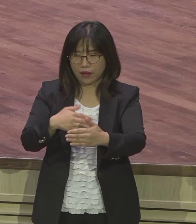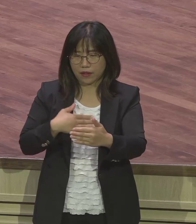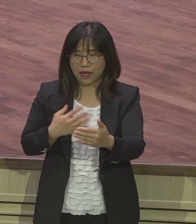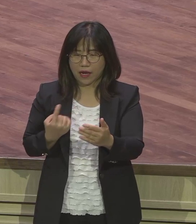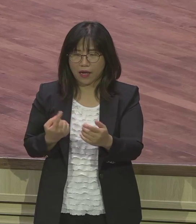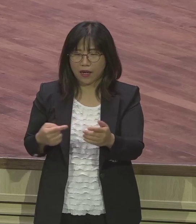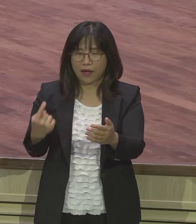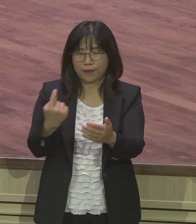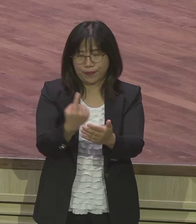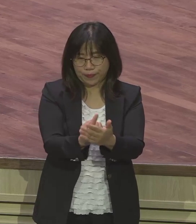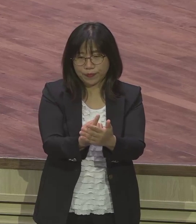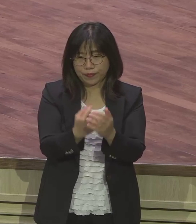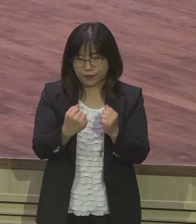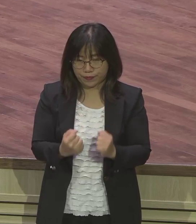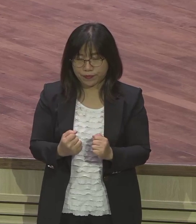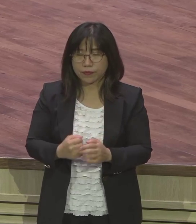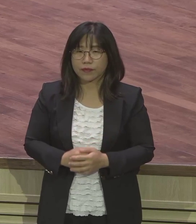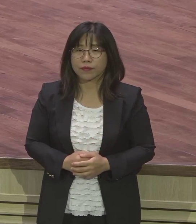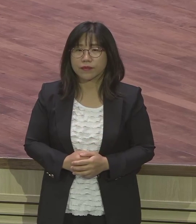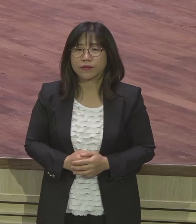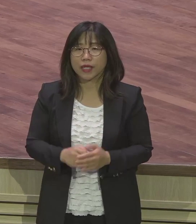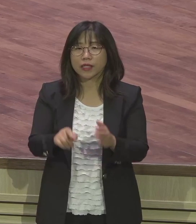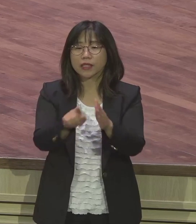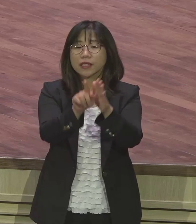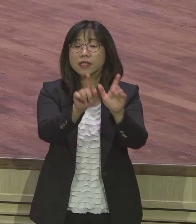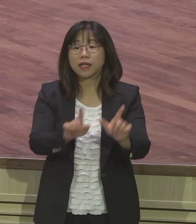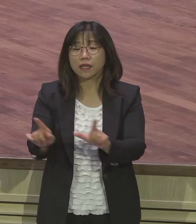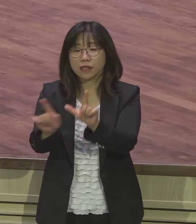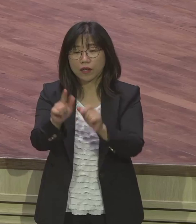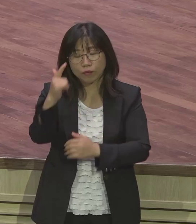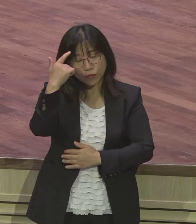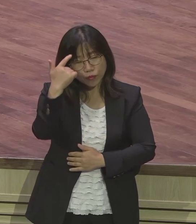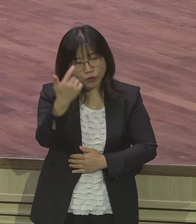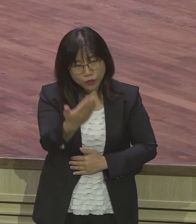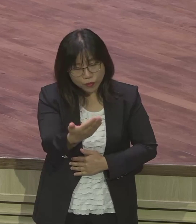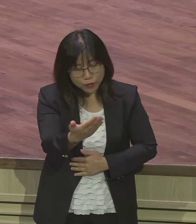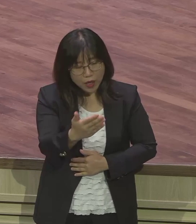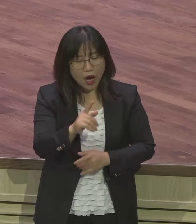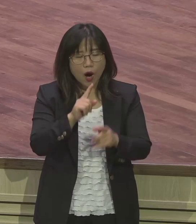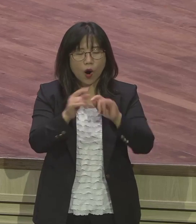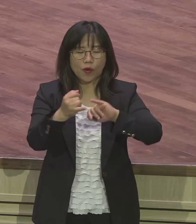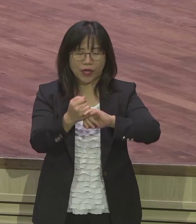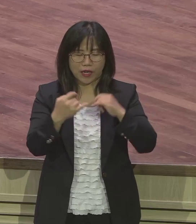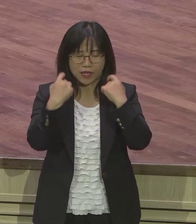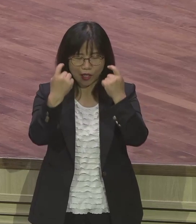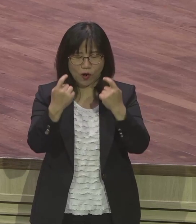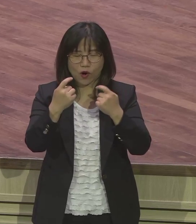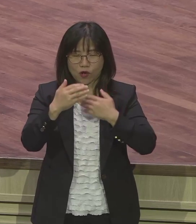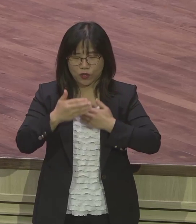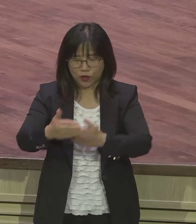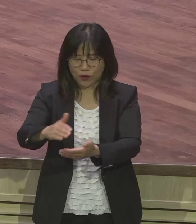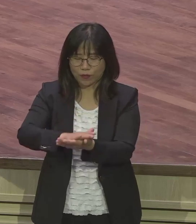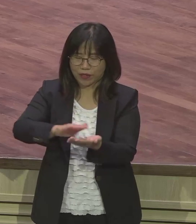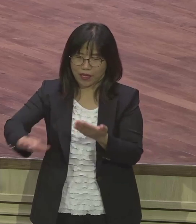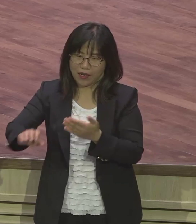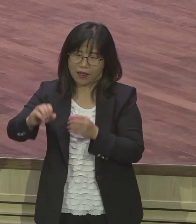신앙생활은 한마디로 신앙생활이 뭡니까? 물으면 은약의 여정입니다 그렇게 말하면 돼요 은약의 여정이다